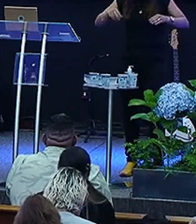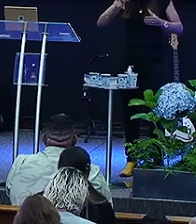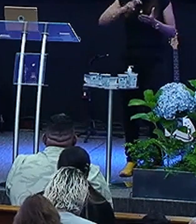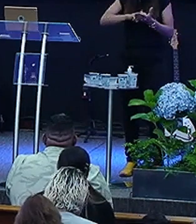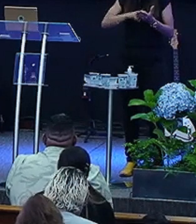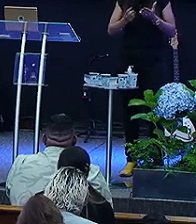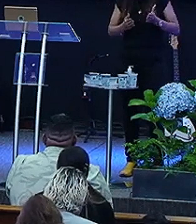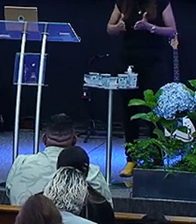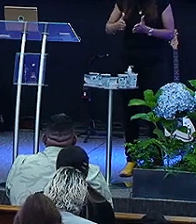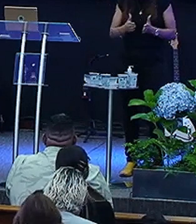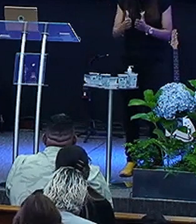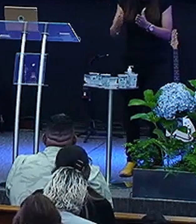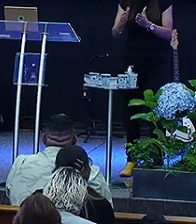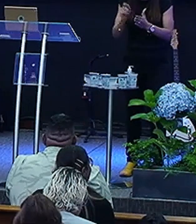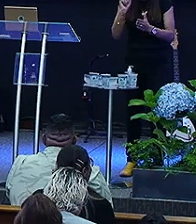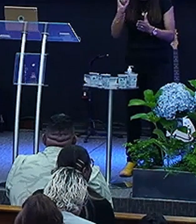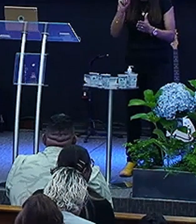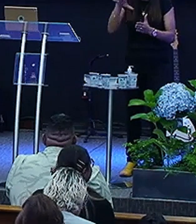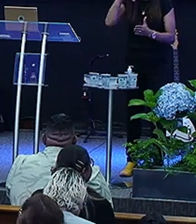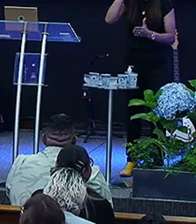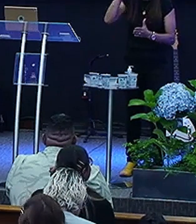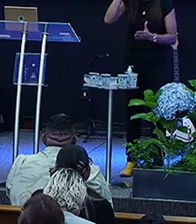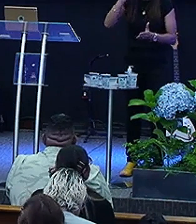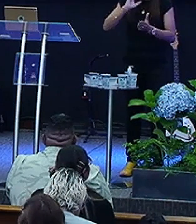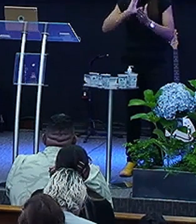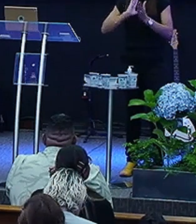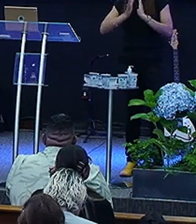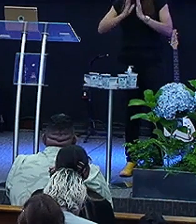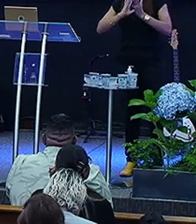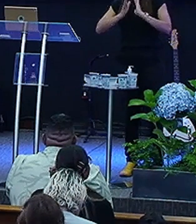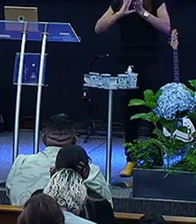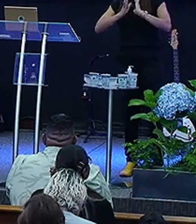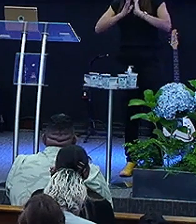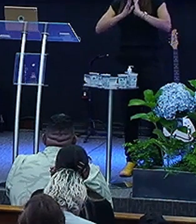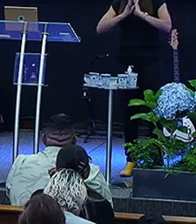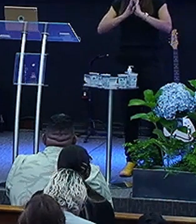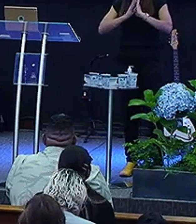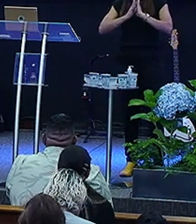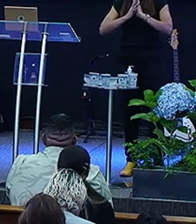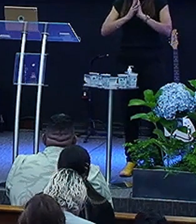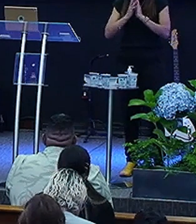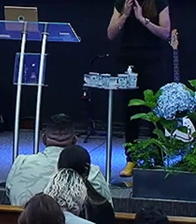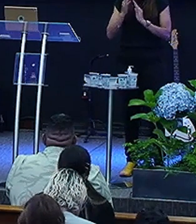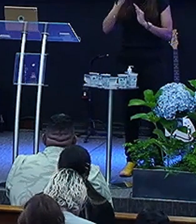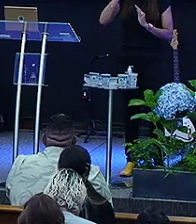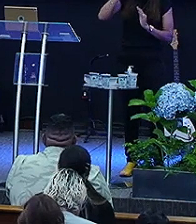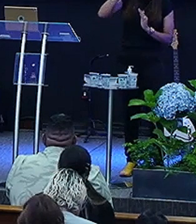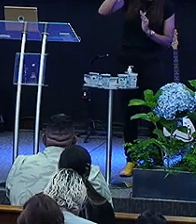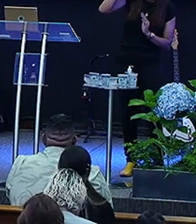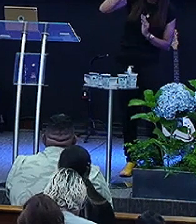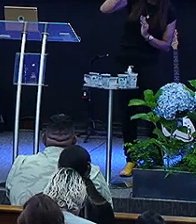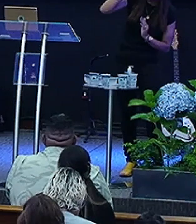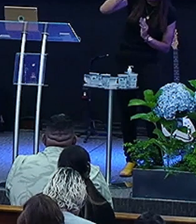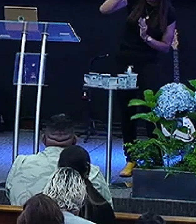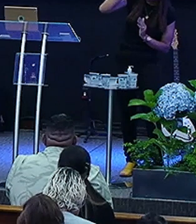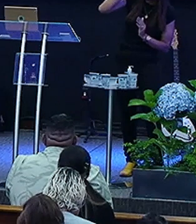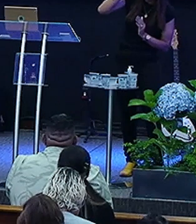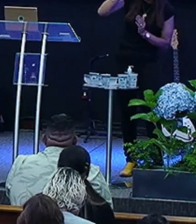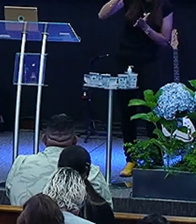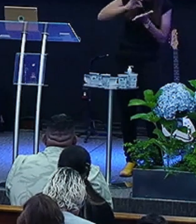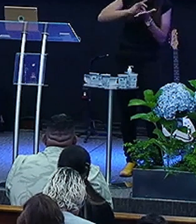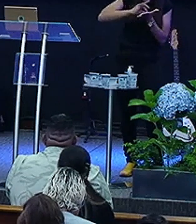São aqueles que ouvem a palavra Não compreendem O